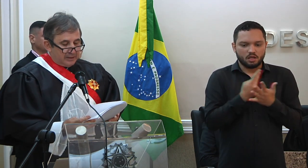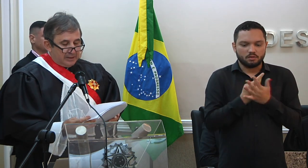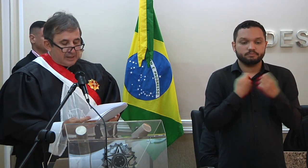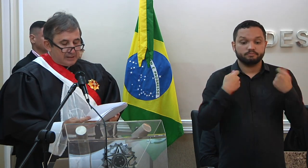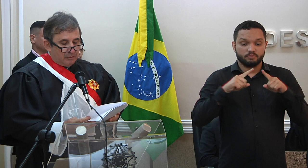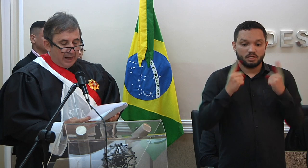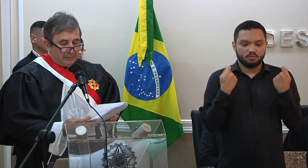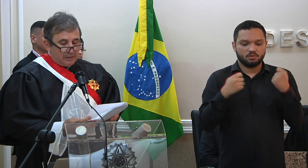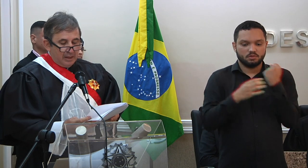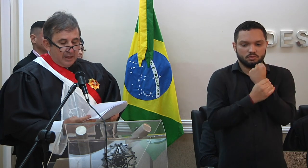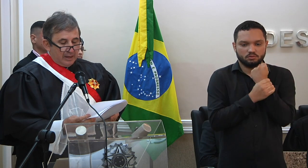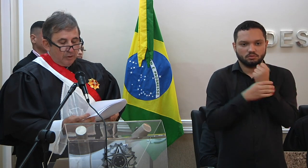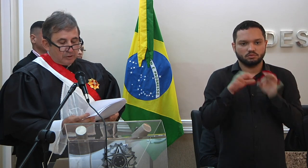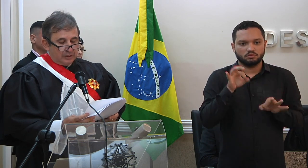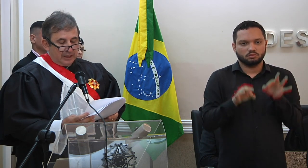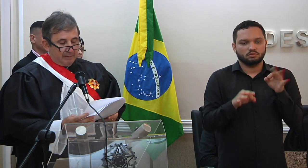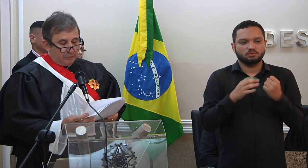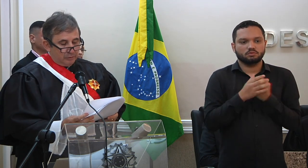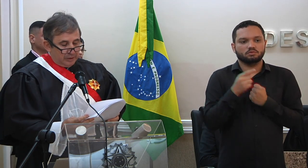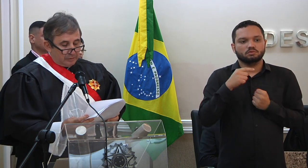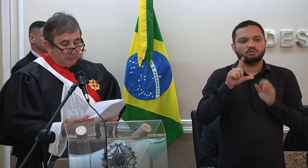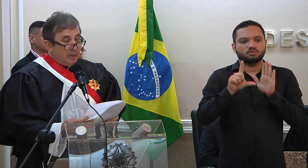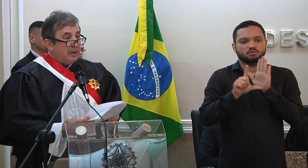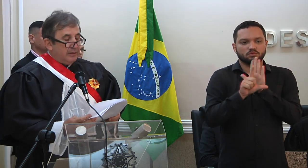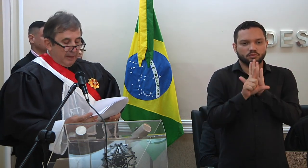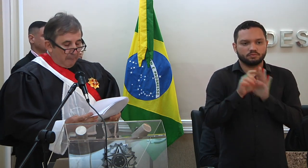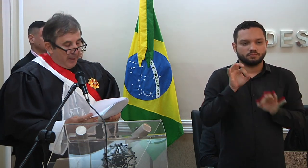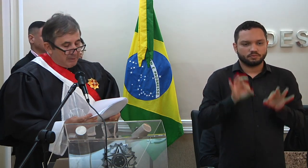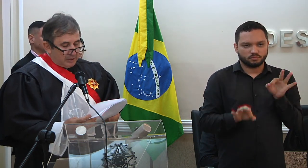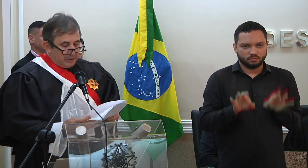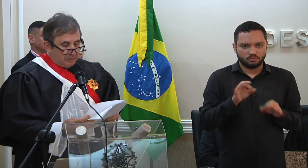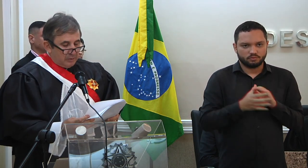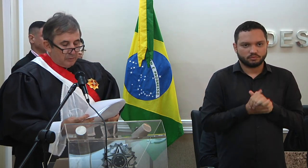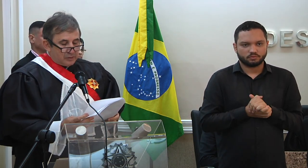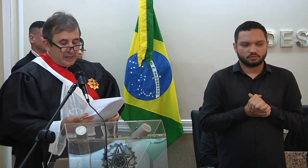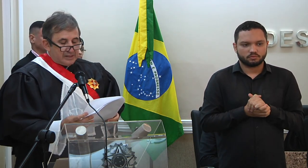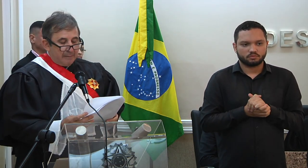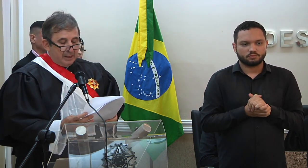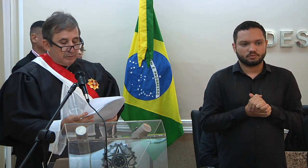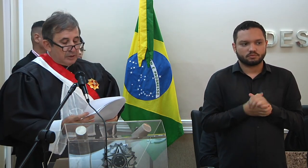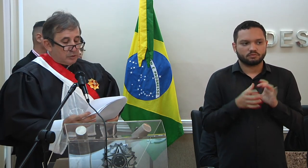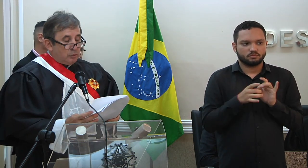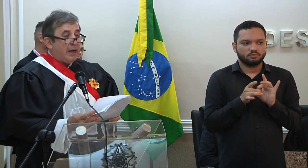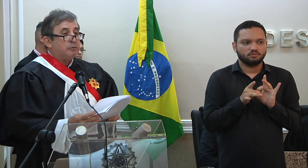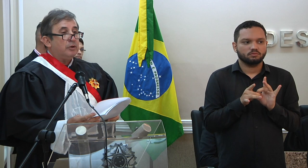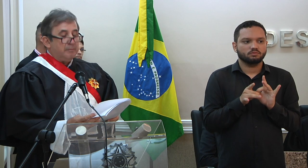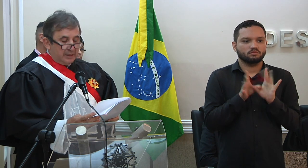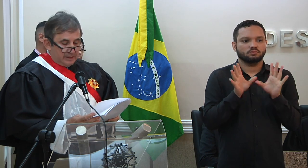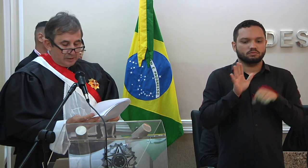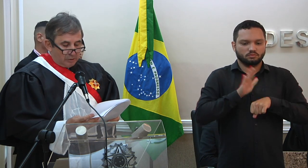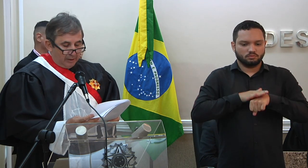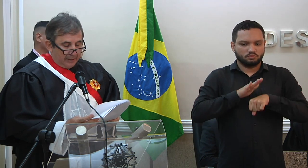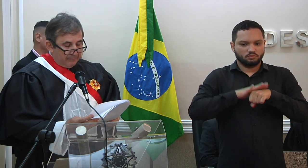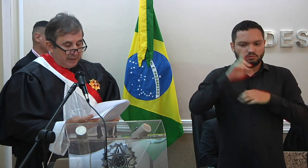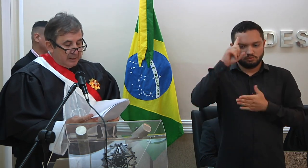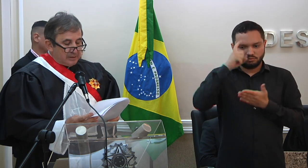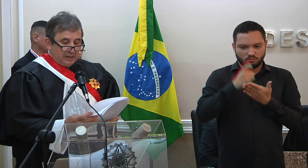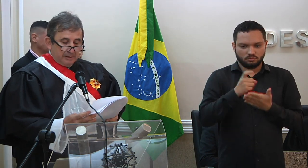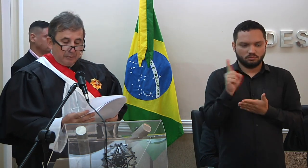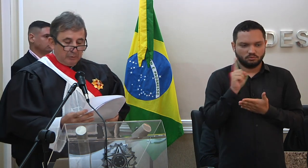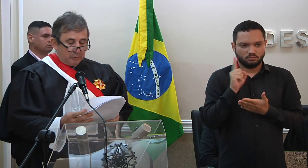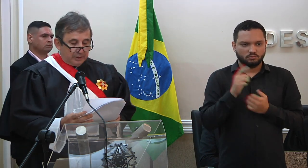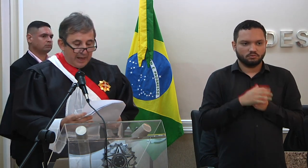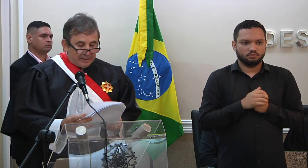direitos e garantias assegurados em nosso ordenamento jurídico, não permitindo o cerceamento de sua autonomia decisória,